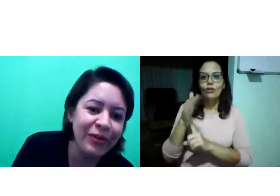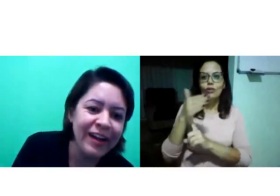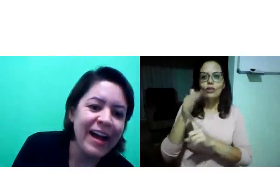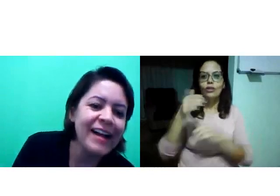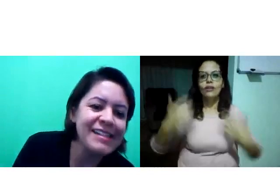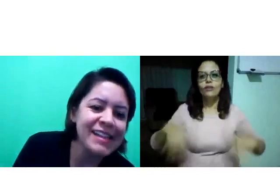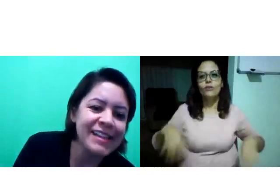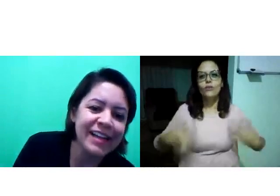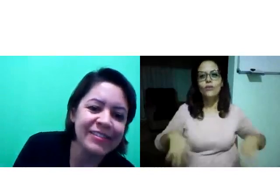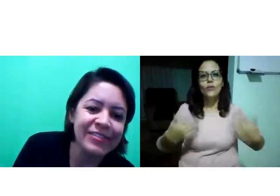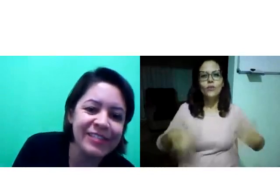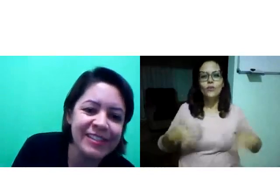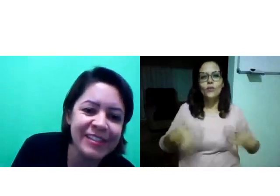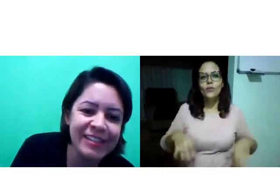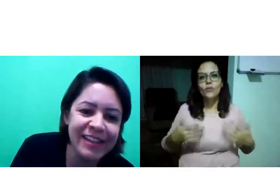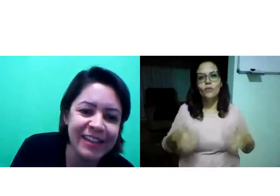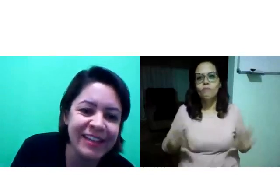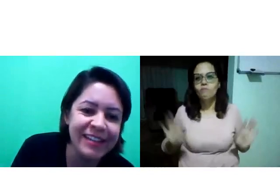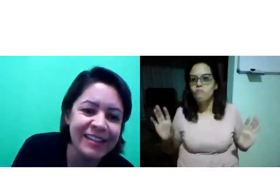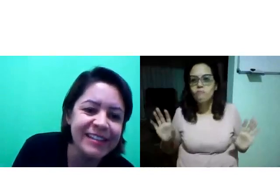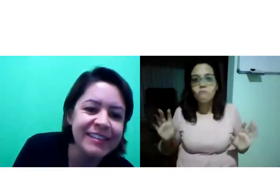Essa tecnologia.